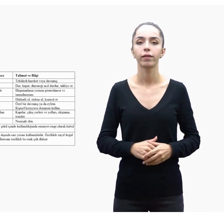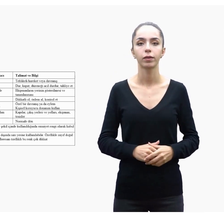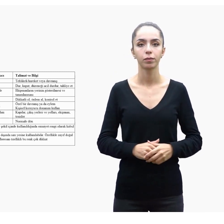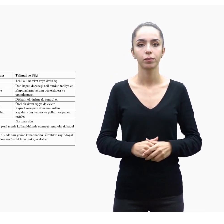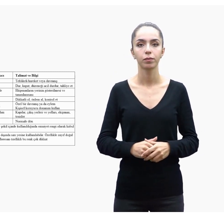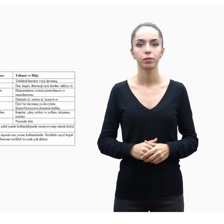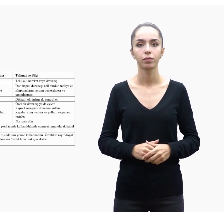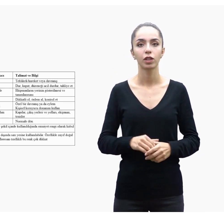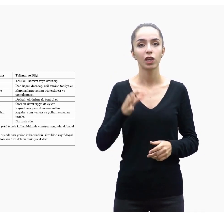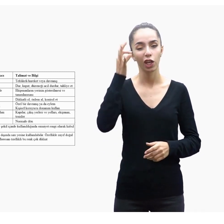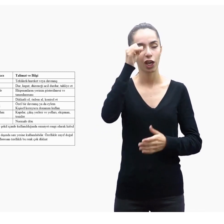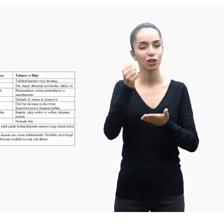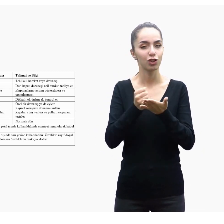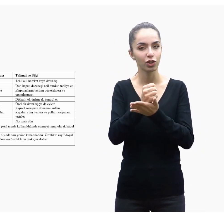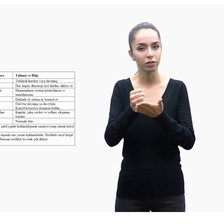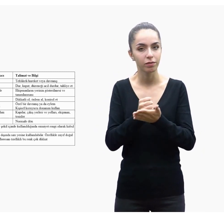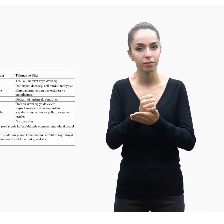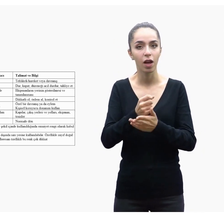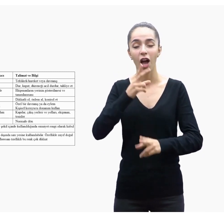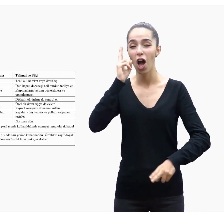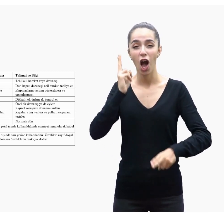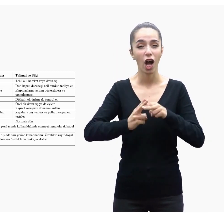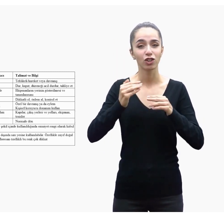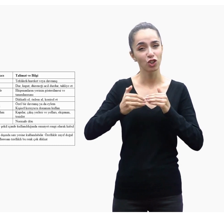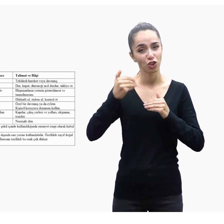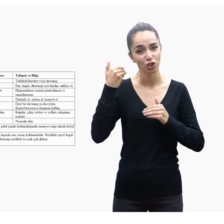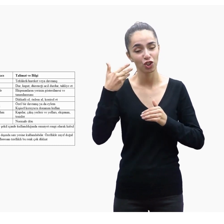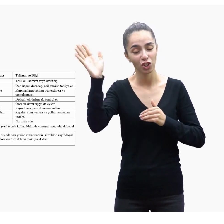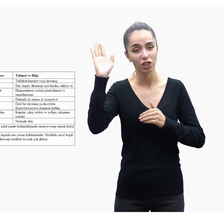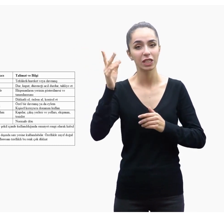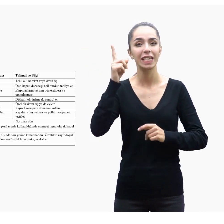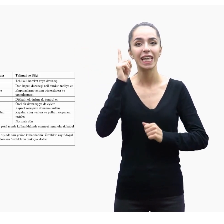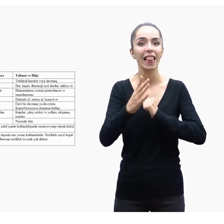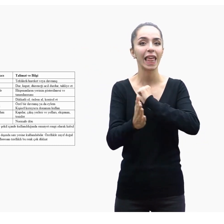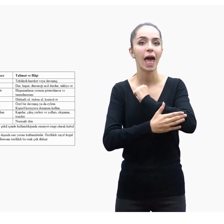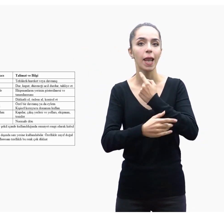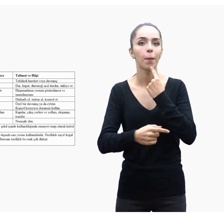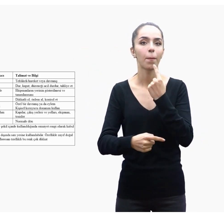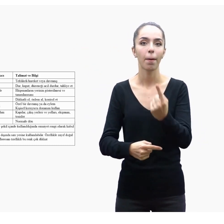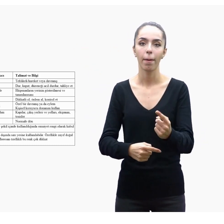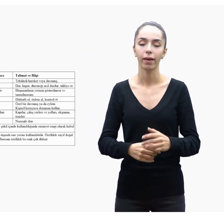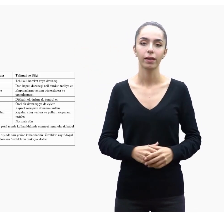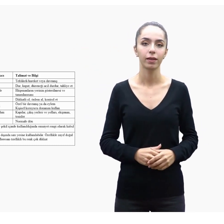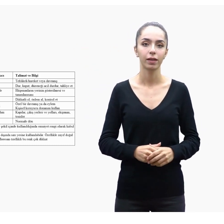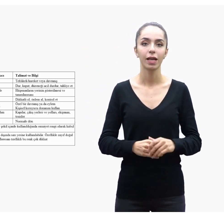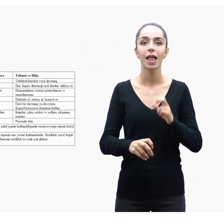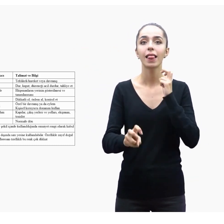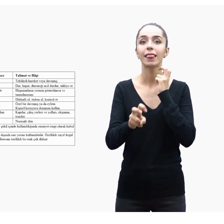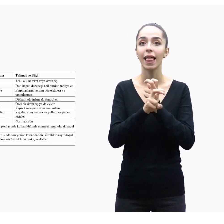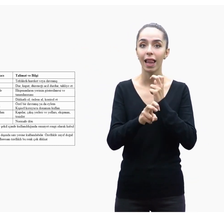yeşil, acil çıkış, ilk yardım işareti, Tehlike yok